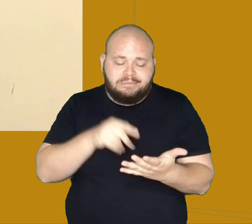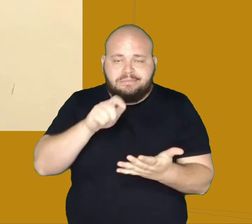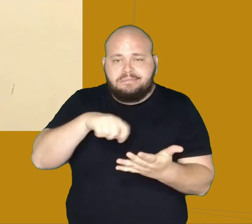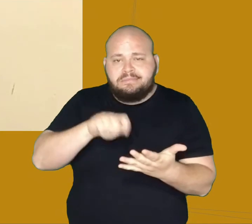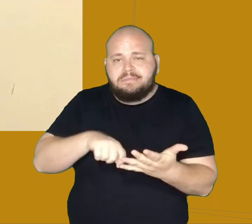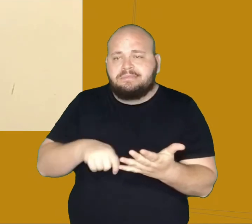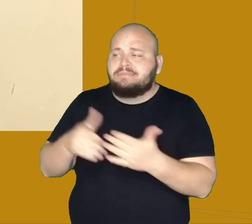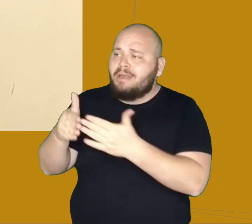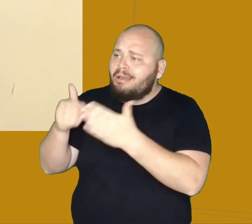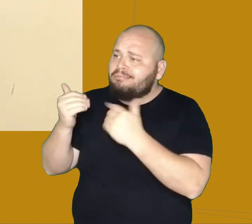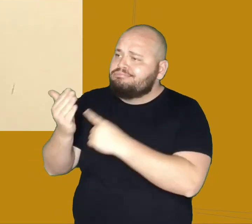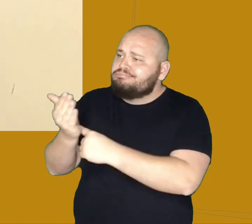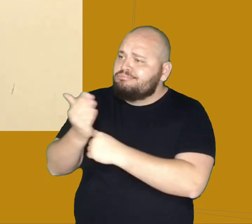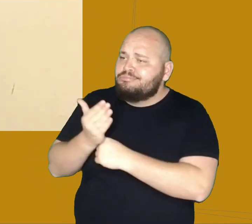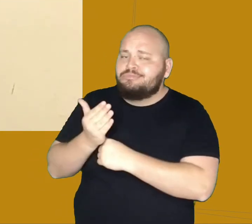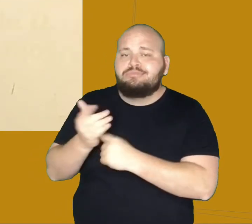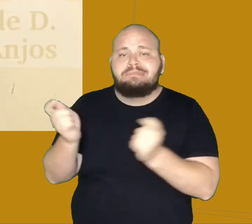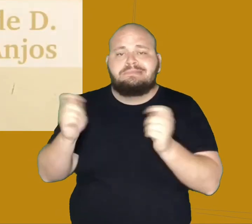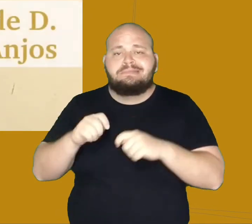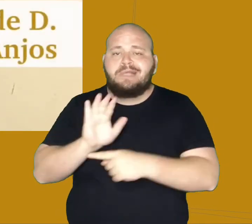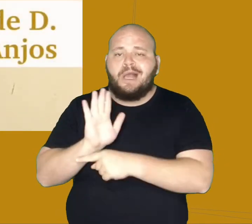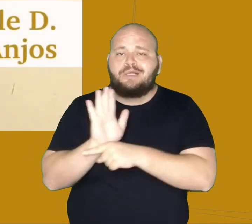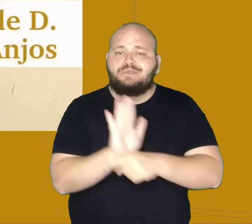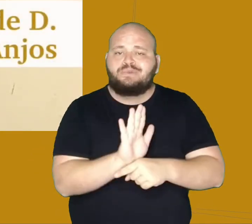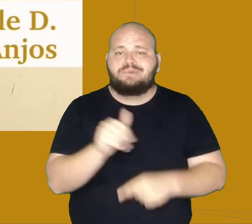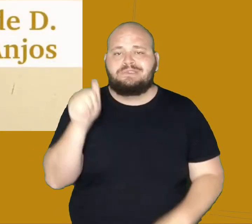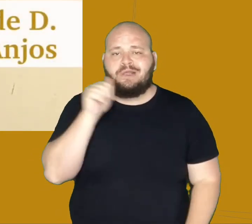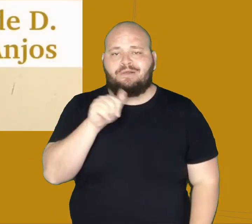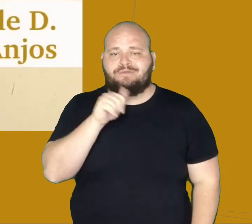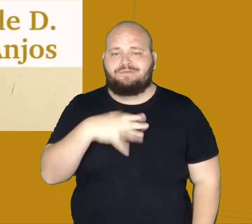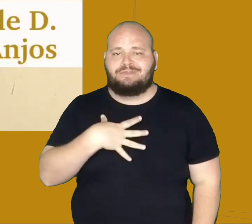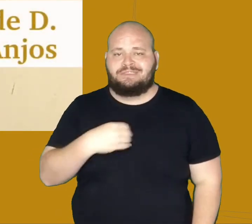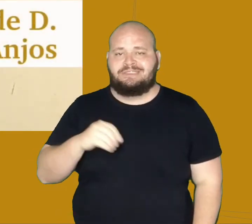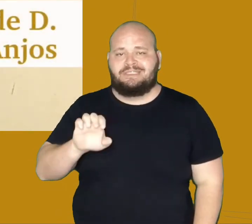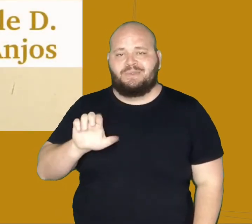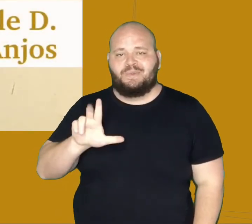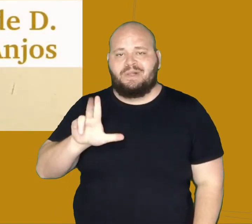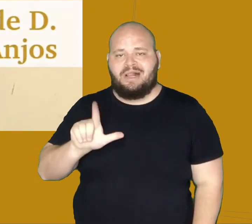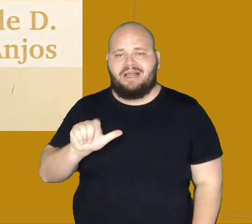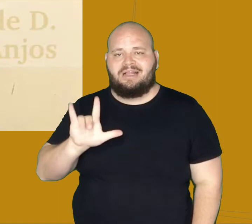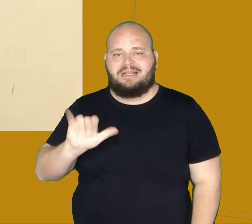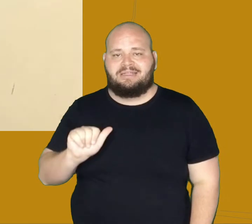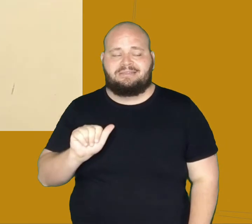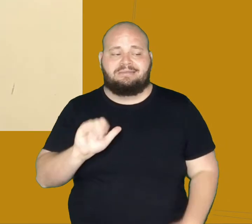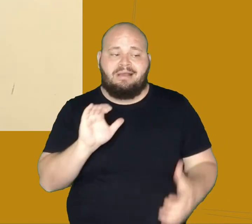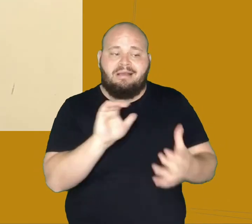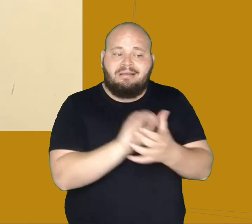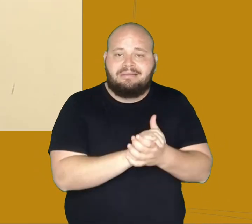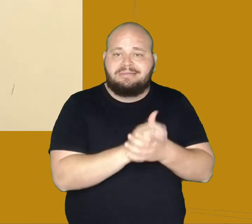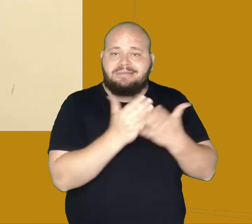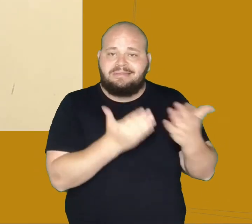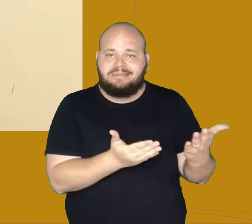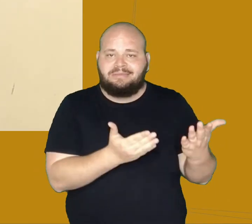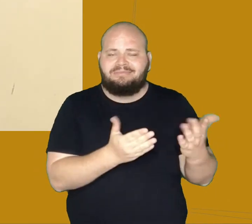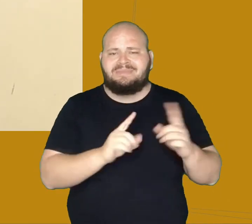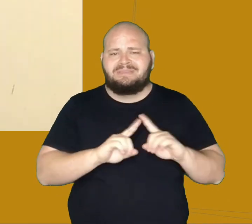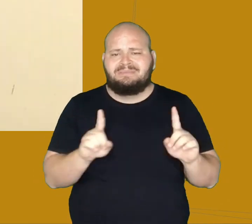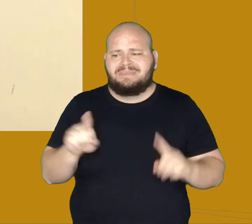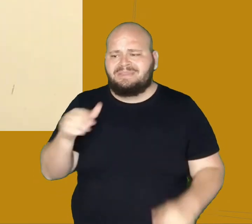possibilidade de casar Eulália com o Andrinho, filha de Dona Maria dos Anjos. Mas diante da resistência de Eulália ao casamento, Dona Benedita